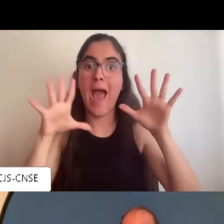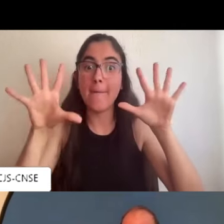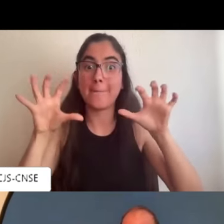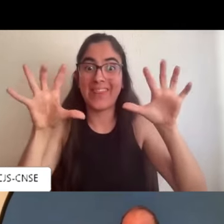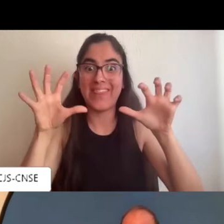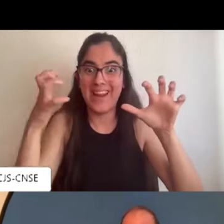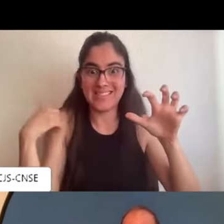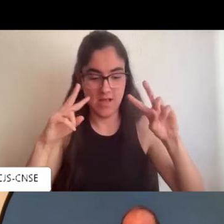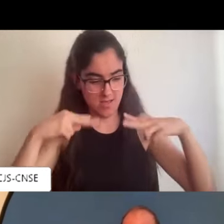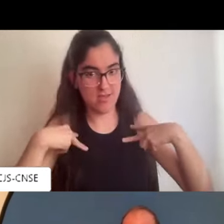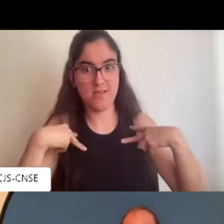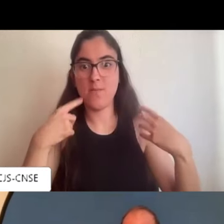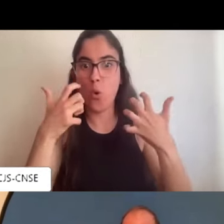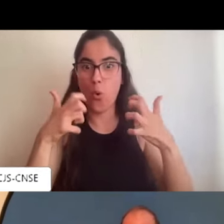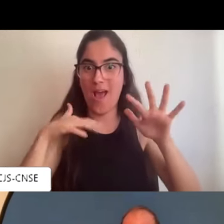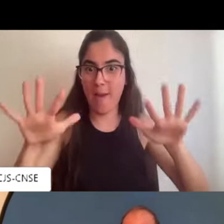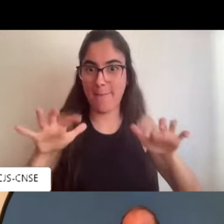Yo creo que sí.